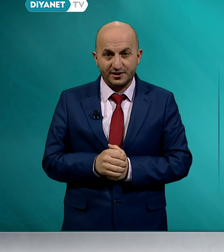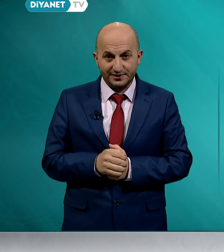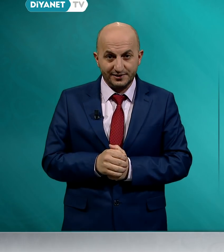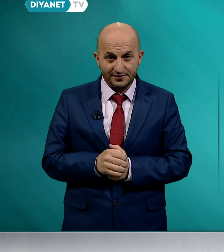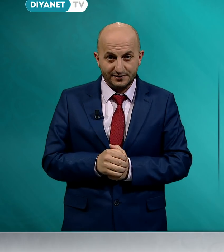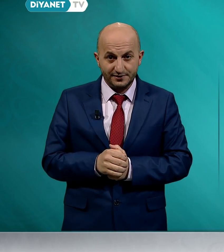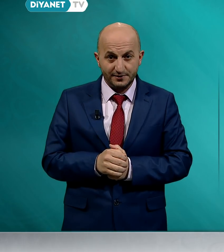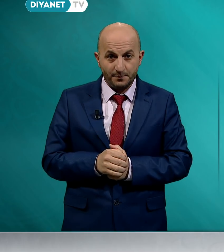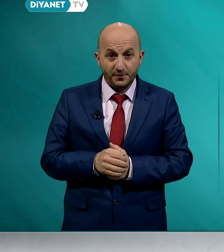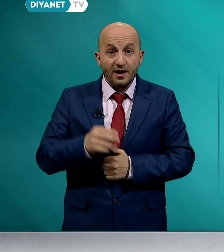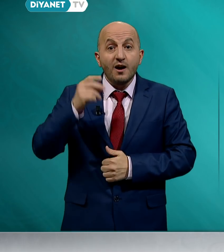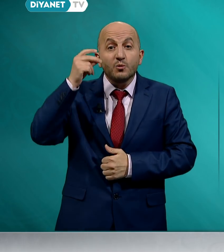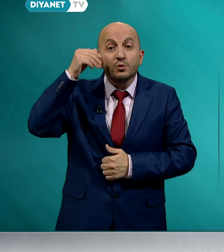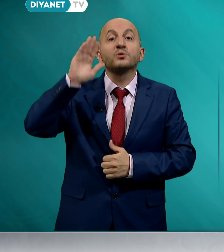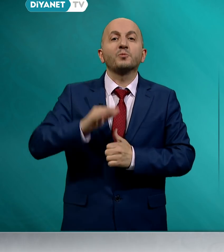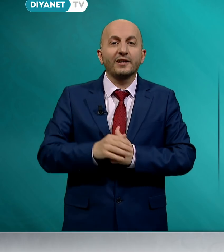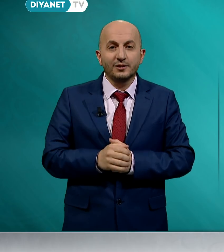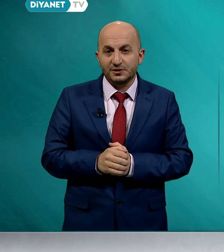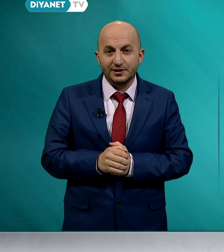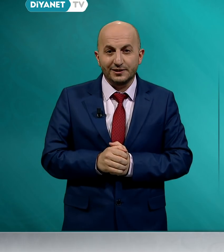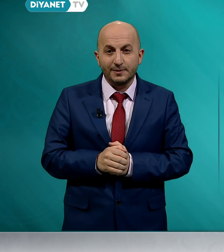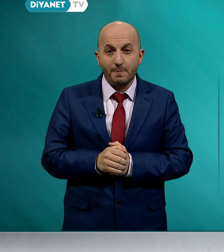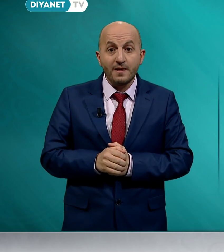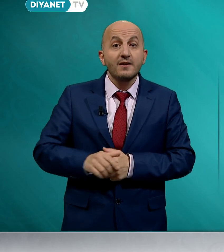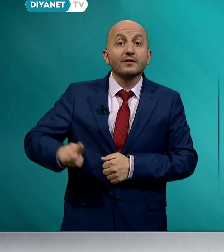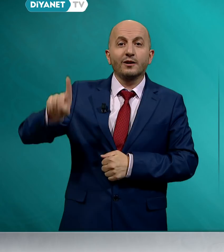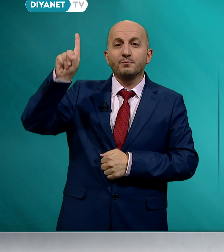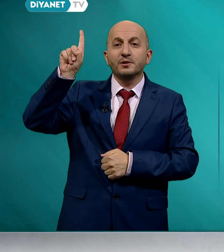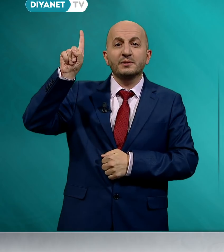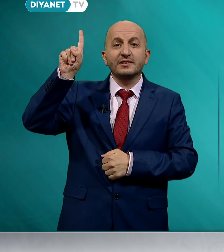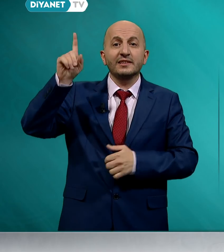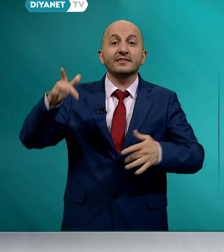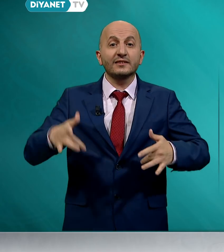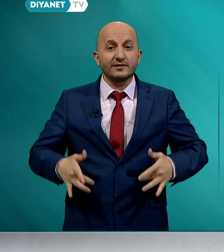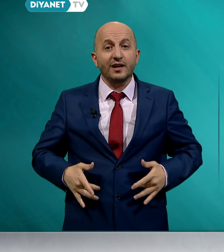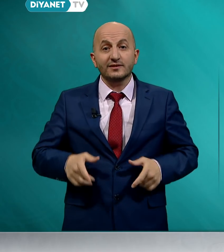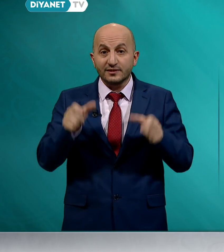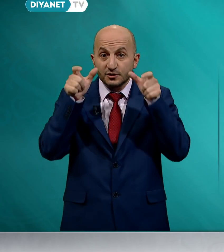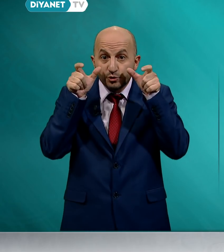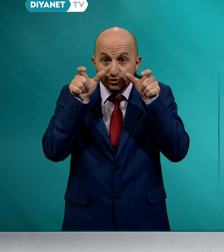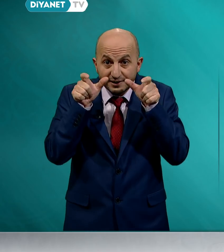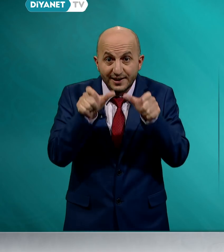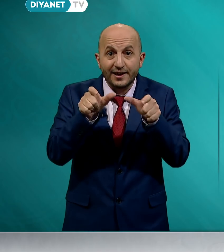Unutmayalım ki Rabbimizin rızasını gözeterek